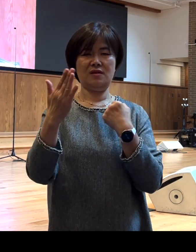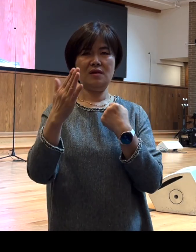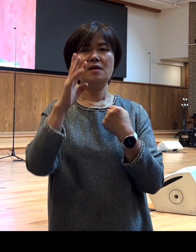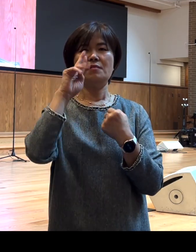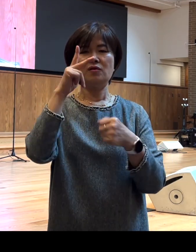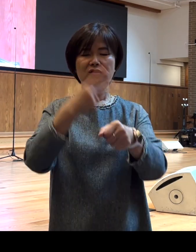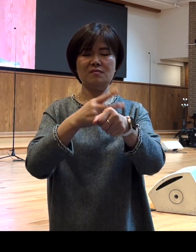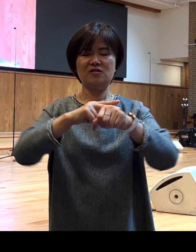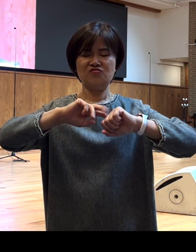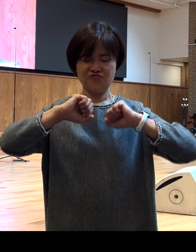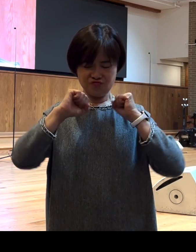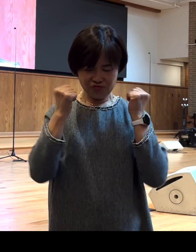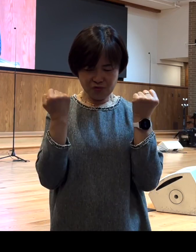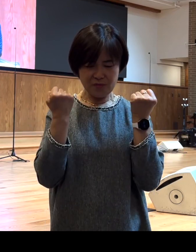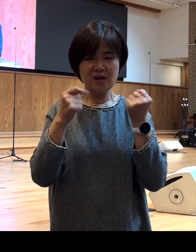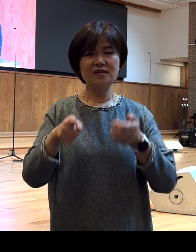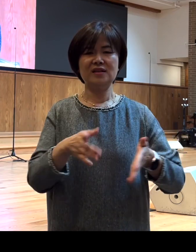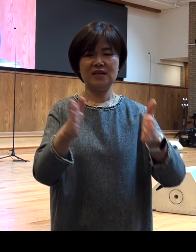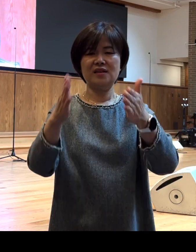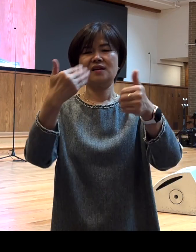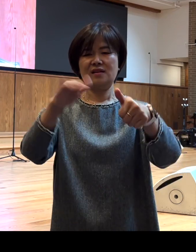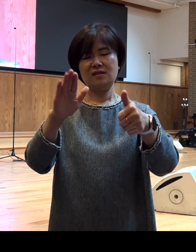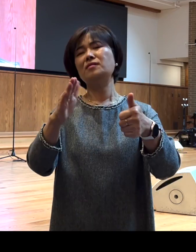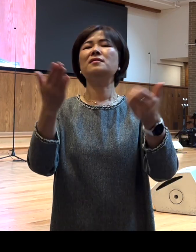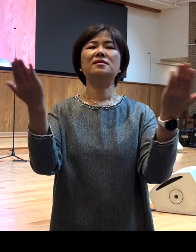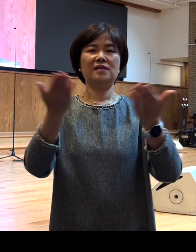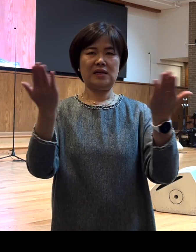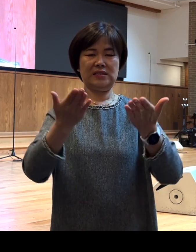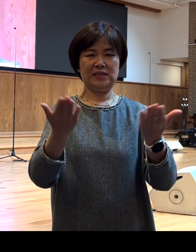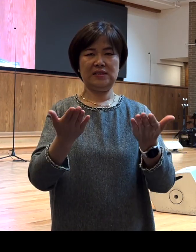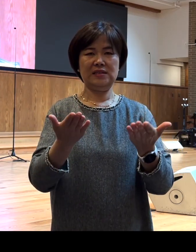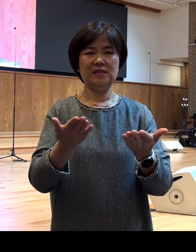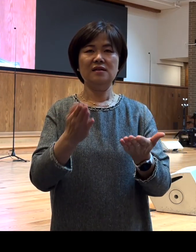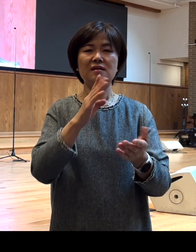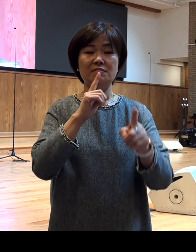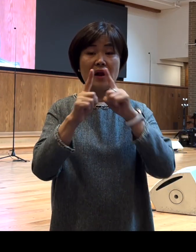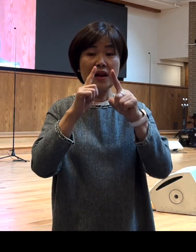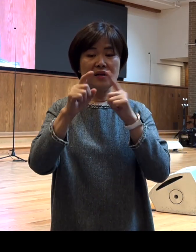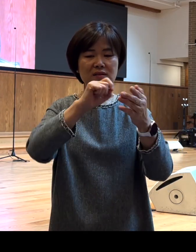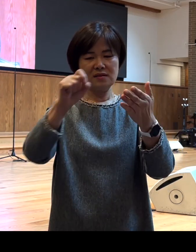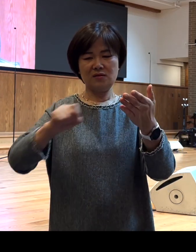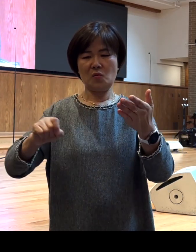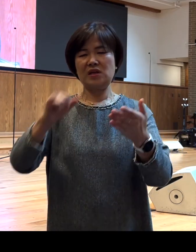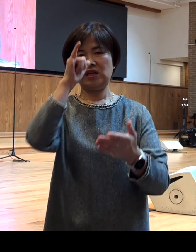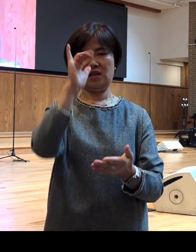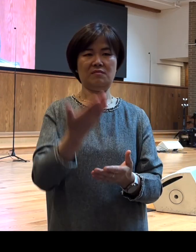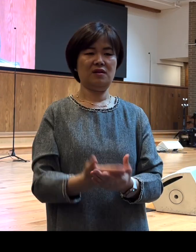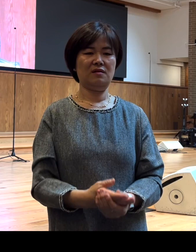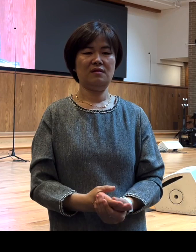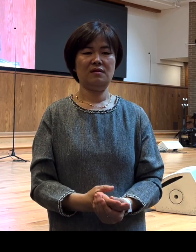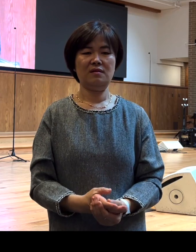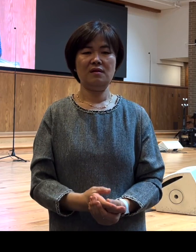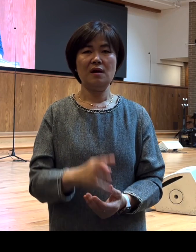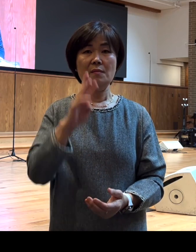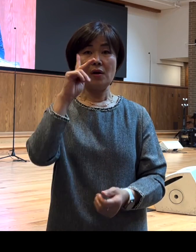순종하며 그 길을 갔다는 사실을 언급하고 있는 것입니다 그러면 사도 바울은